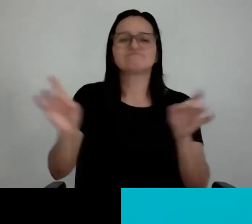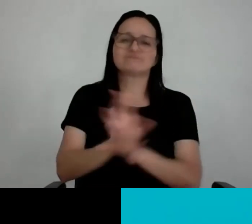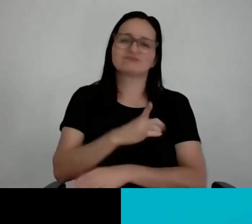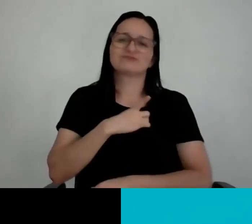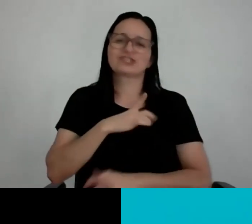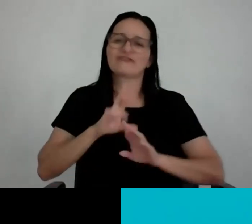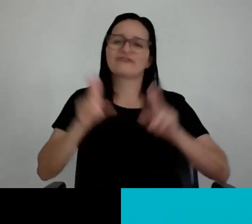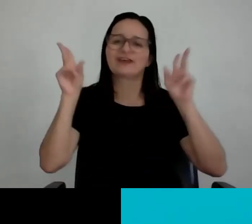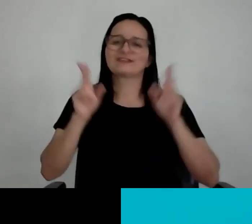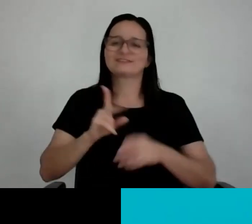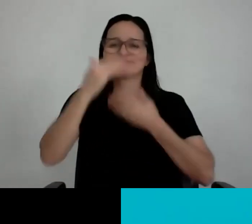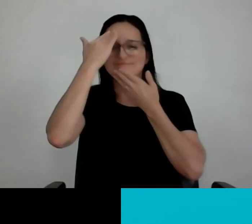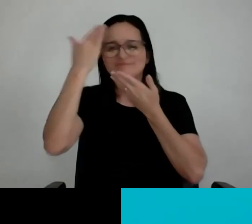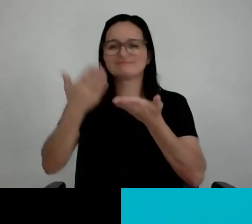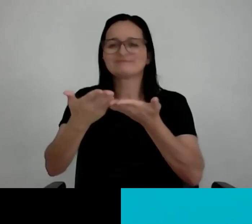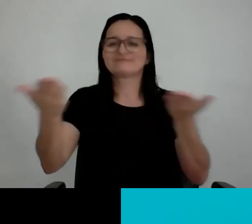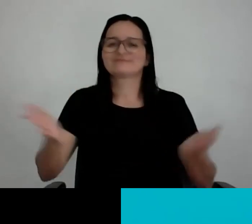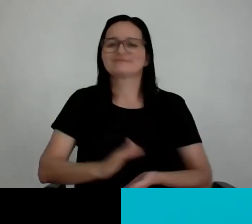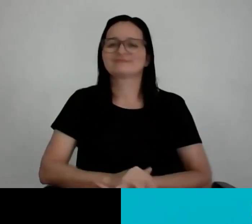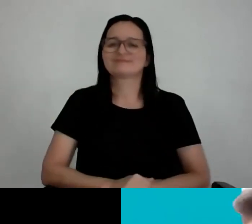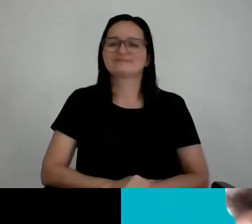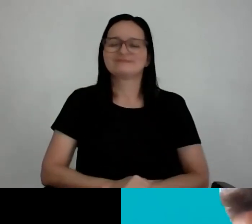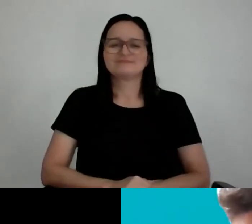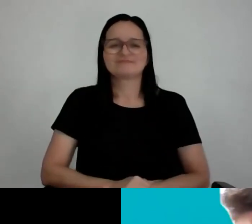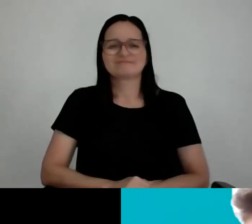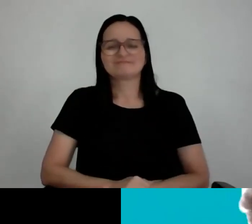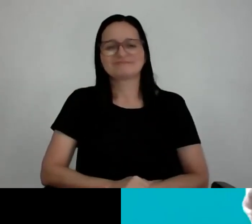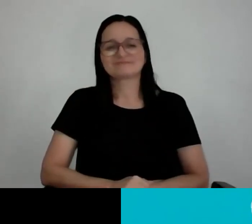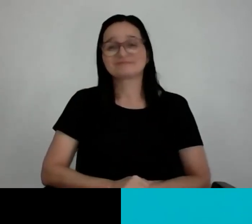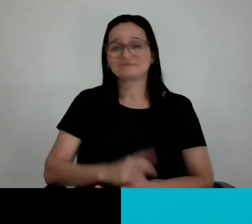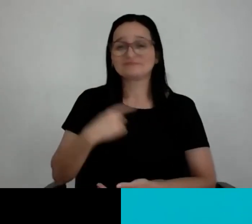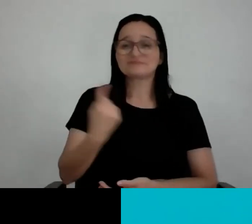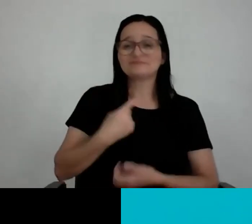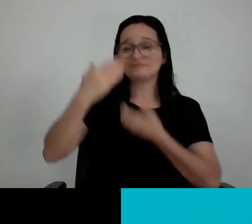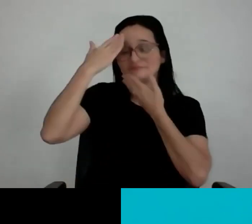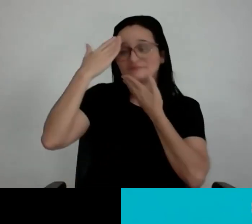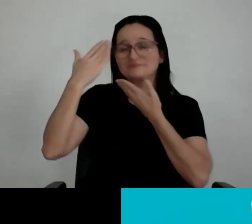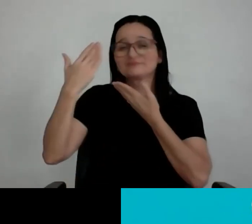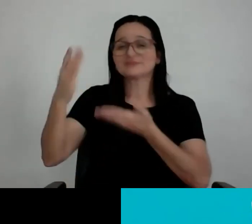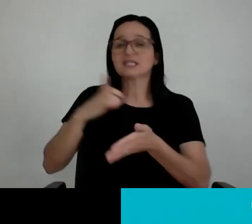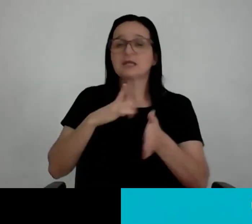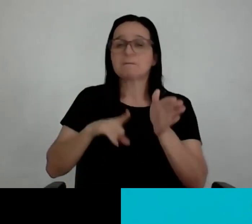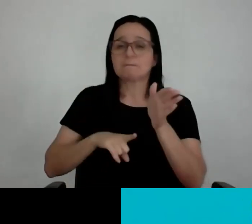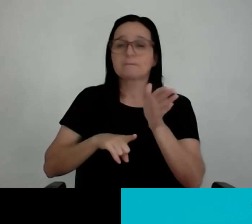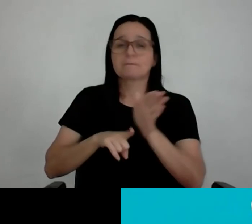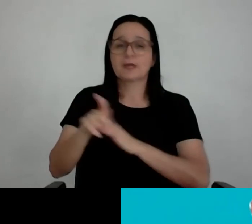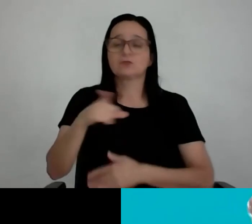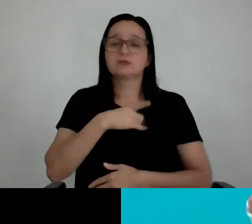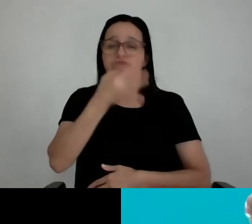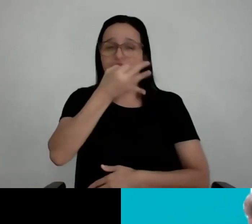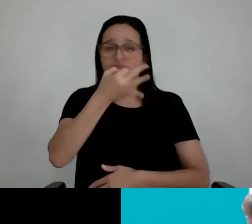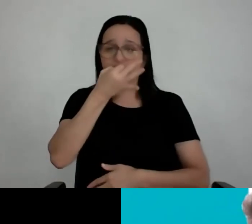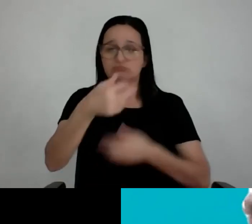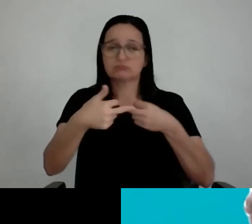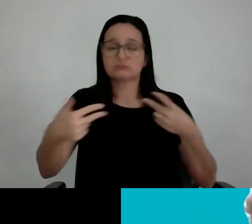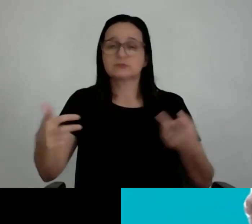Mas agradeço a todos aí por as colocações. A gente que agradece, João. Eu vou ler aqui umas perguntas, mas vou ler também os comentários aqui. A